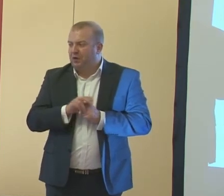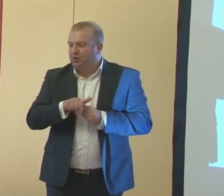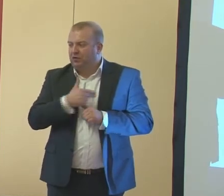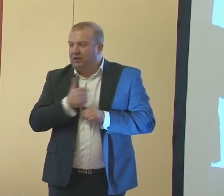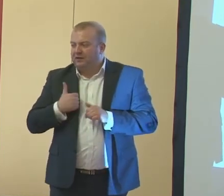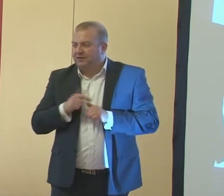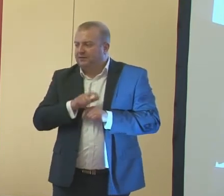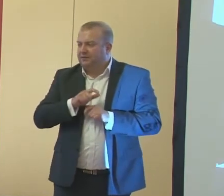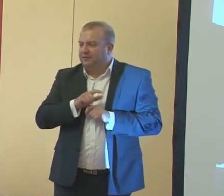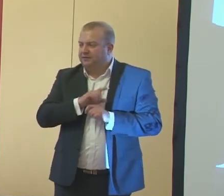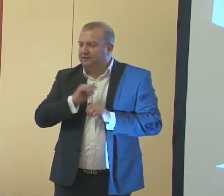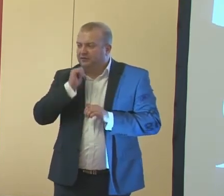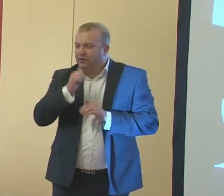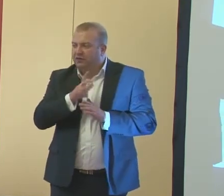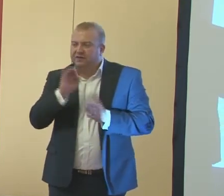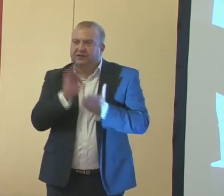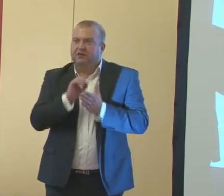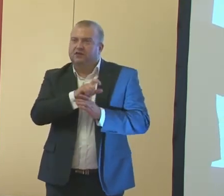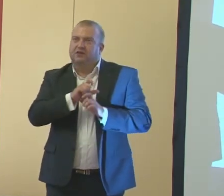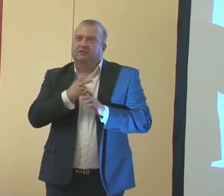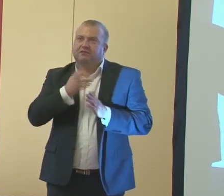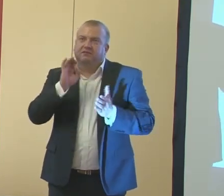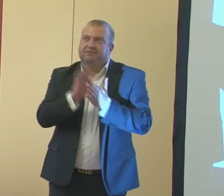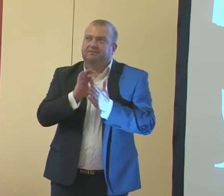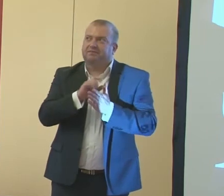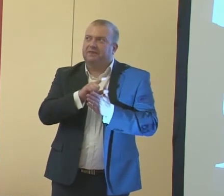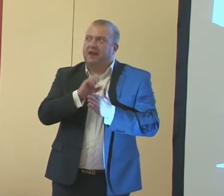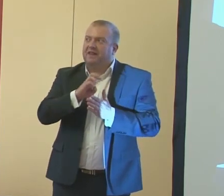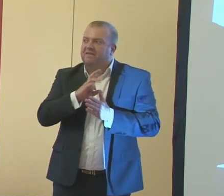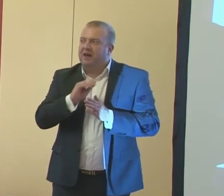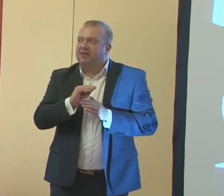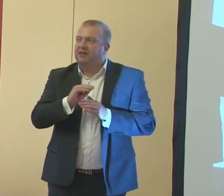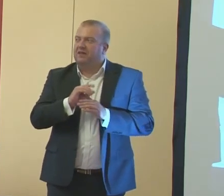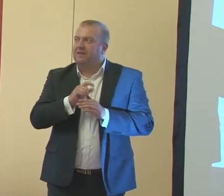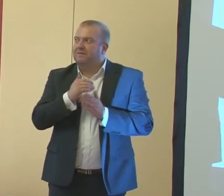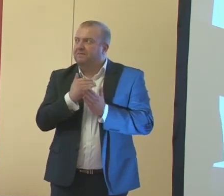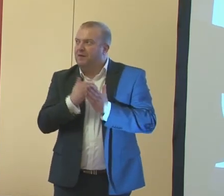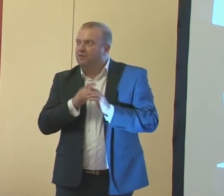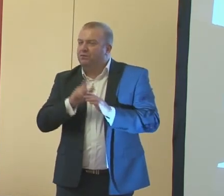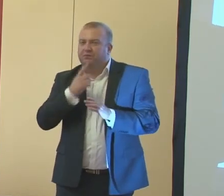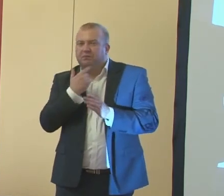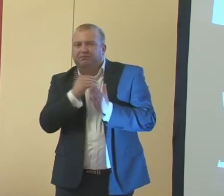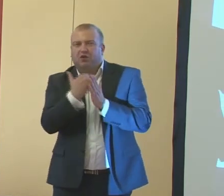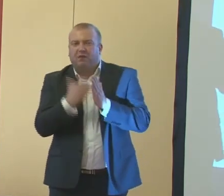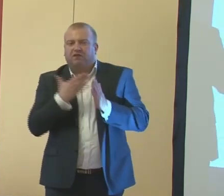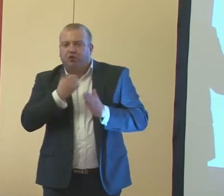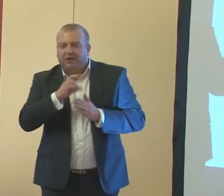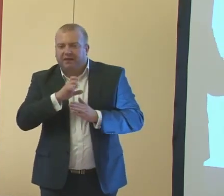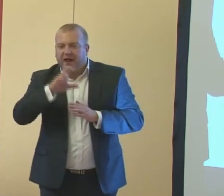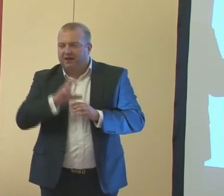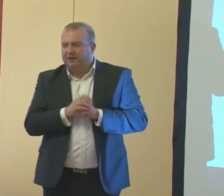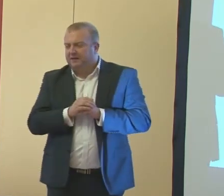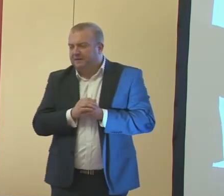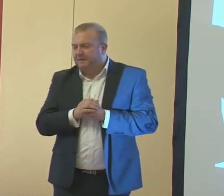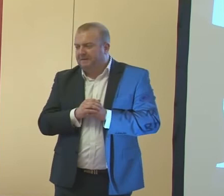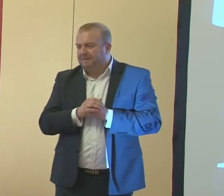nas jeszcze ciągle niewystarczająca, nieadekwatna liczba jest programów multimedialnych kierowanych do określonej grupy